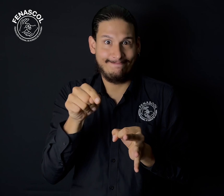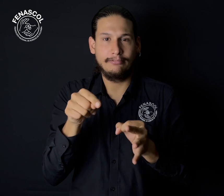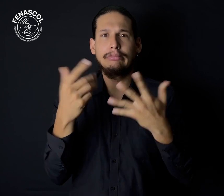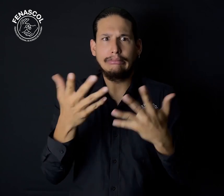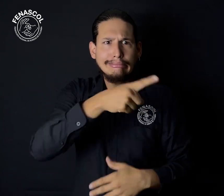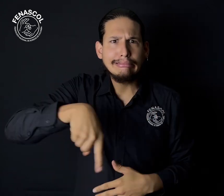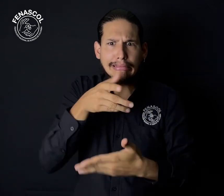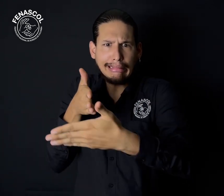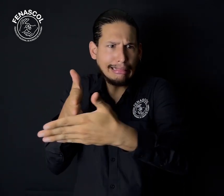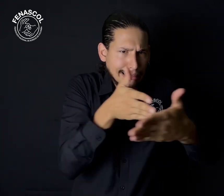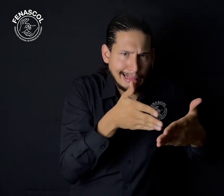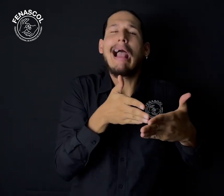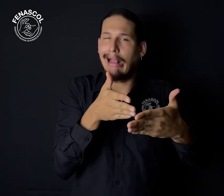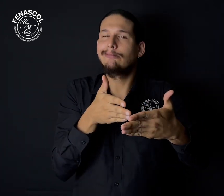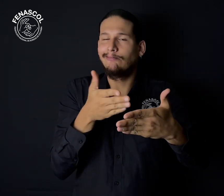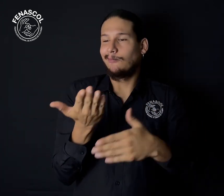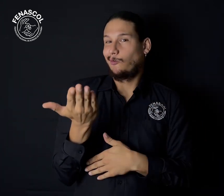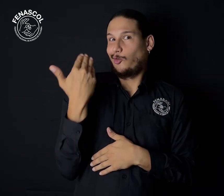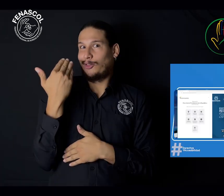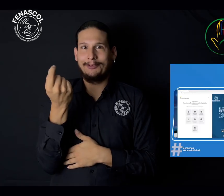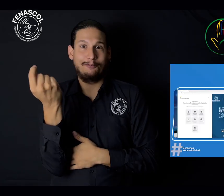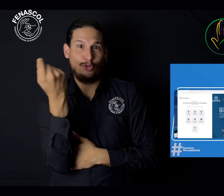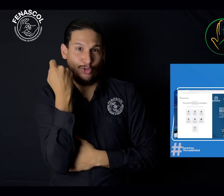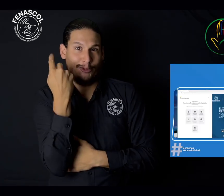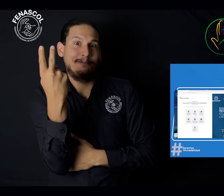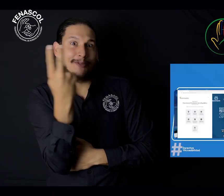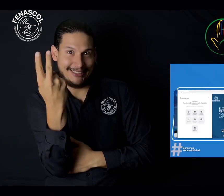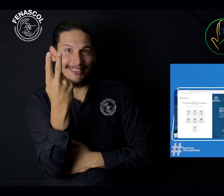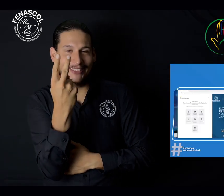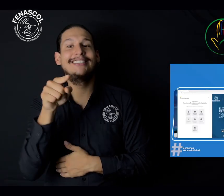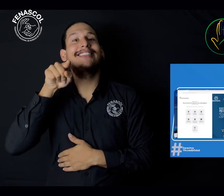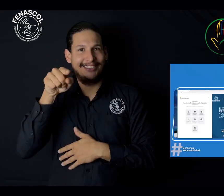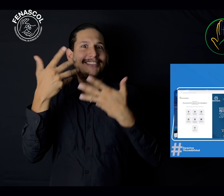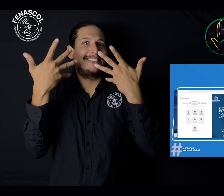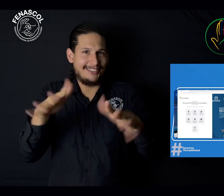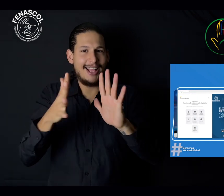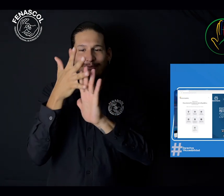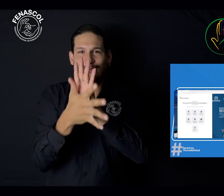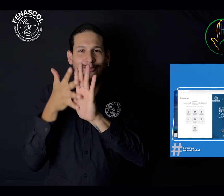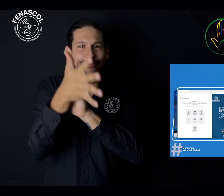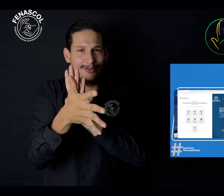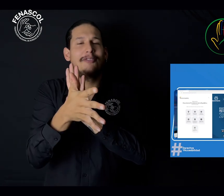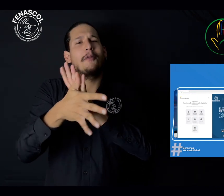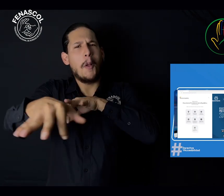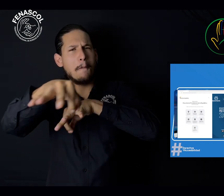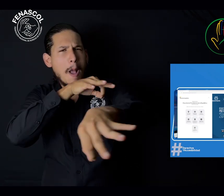pero en esta situación se enfrentan barreras. El pasado viernes, en Noti y